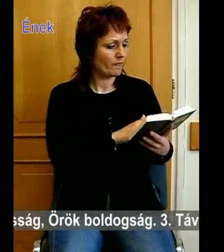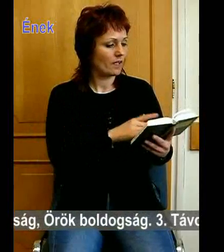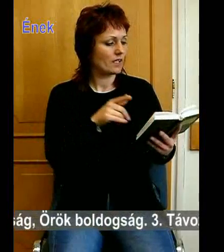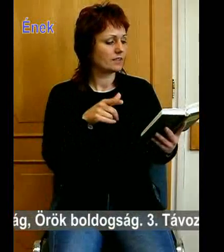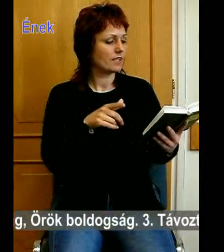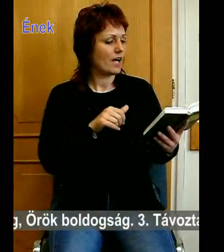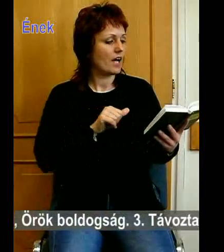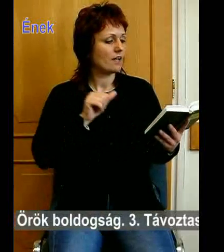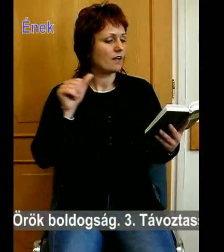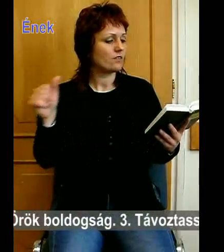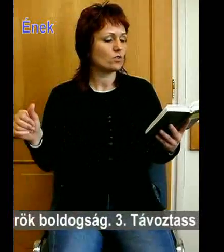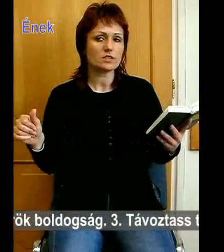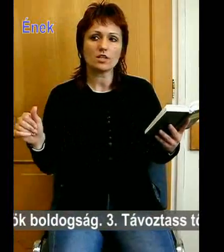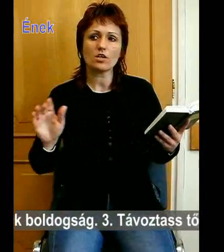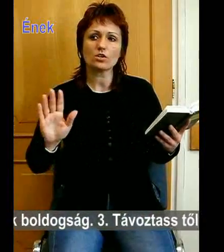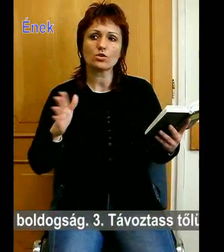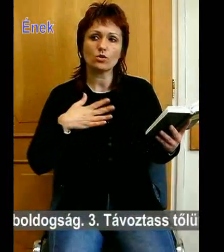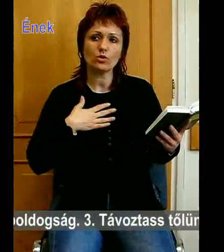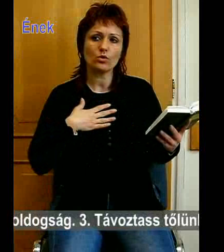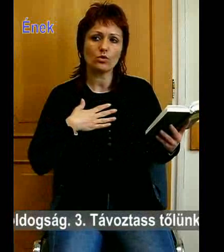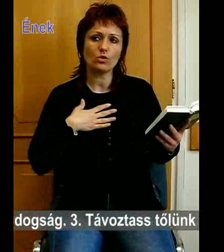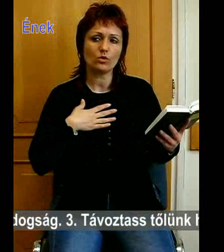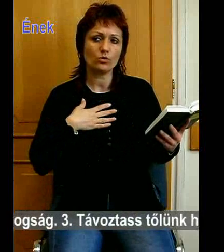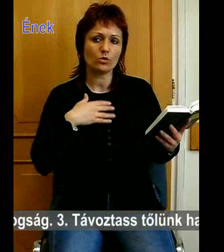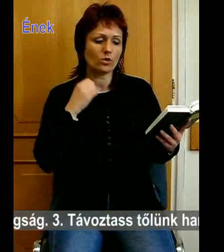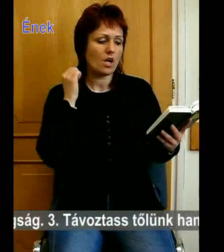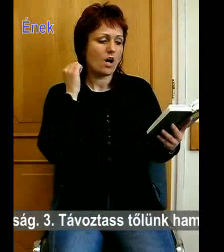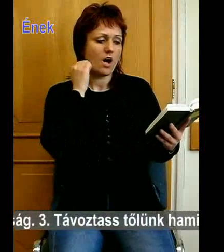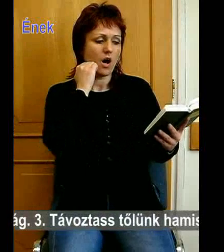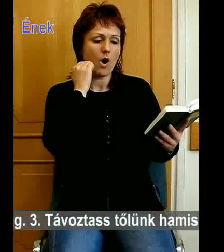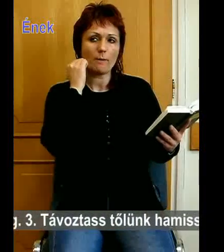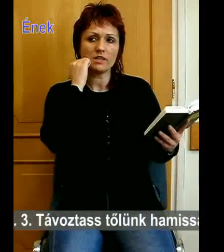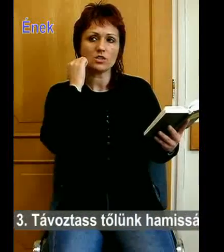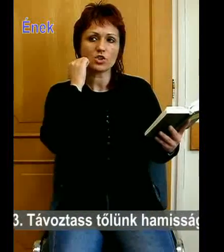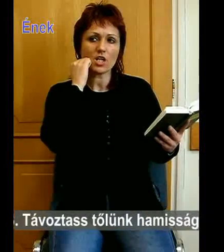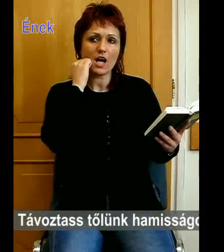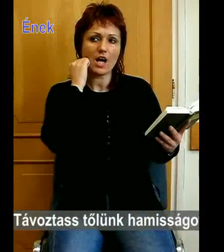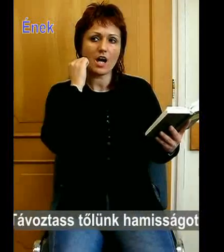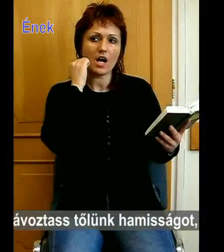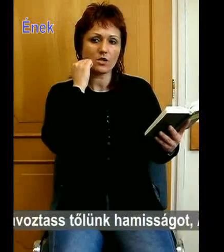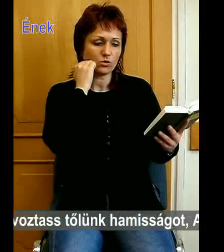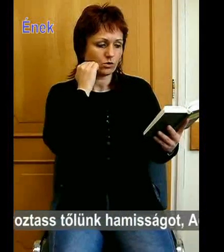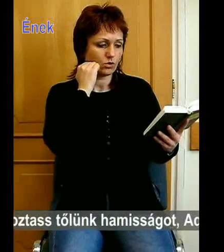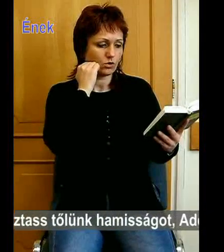Én csak te van a világosság.